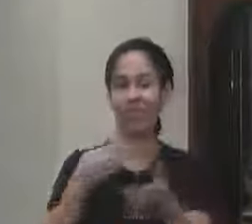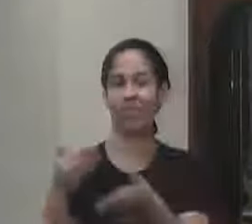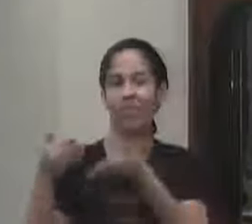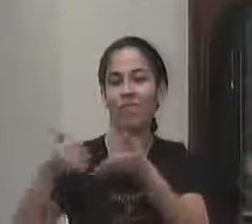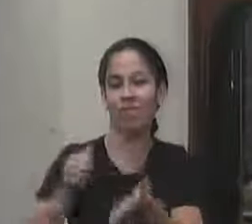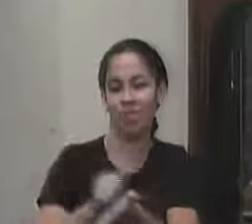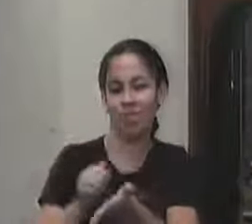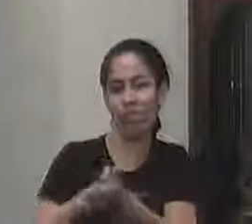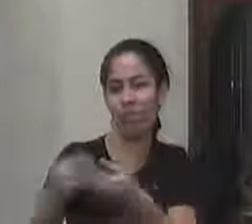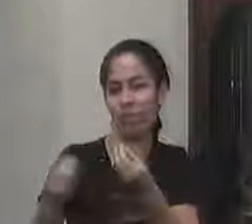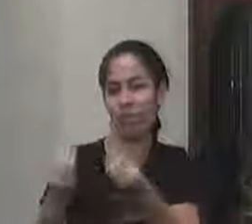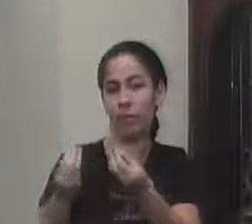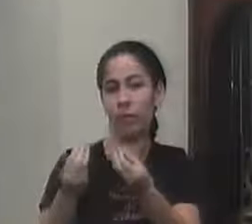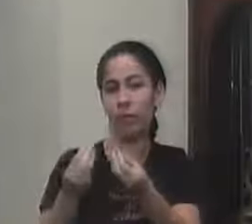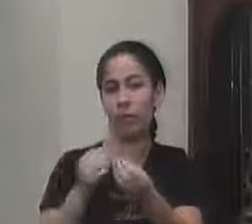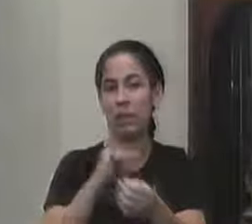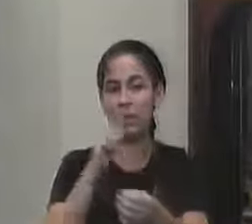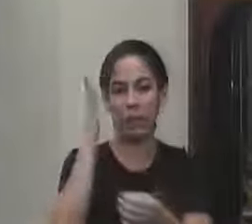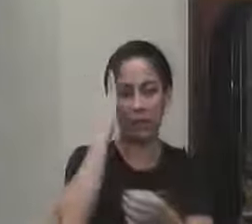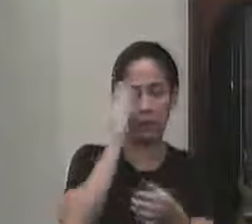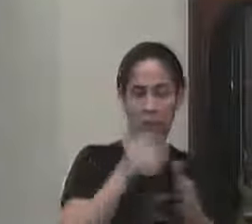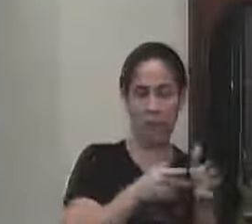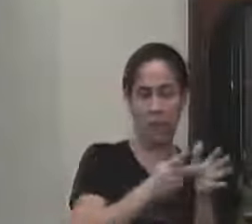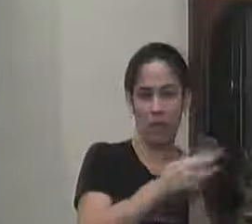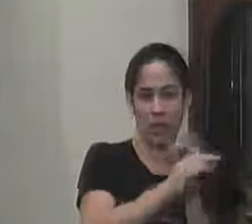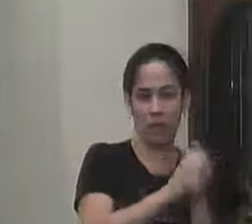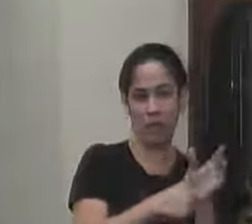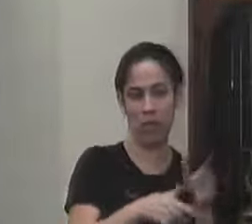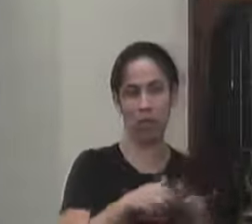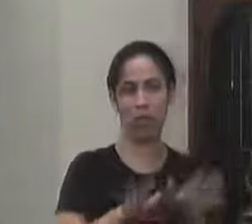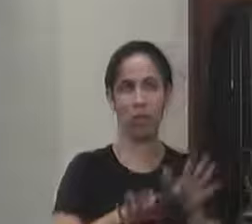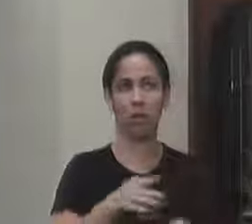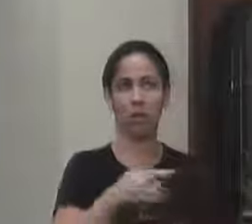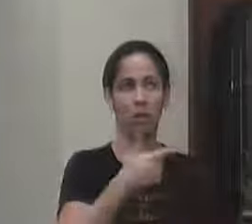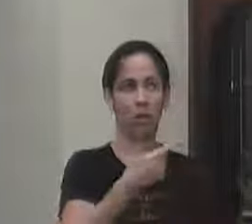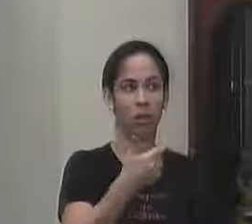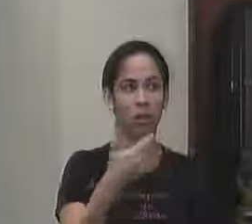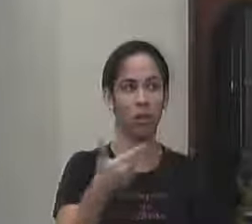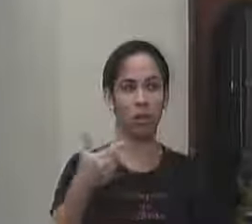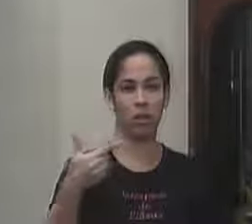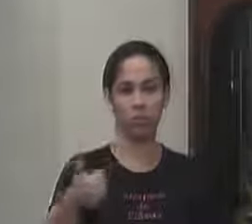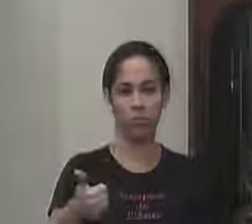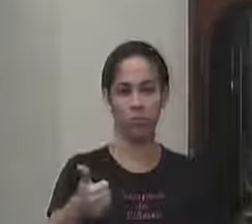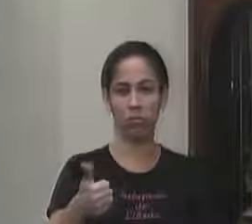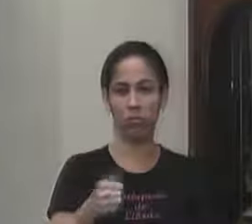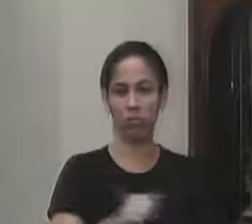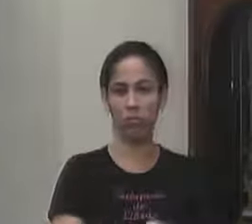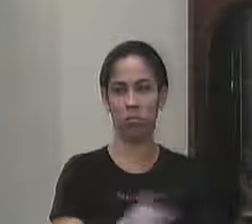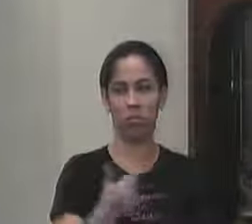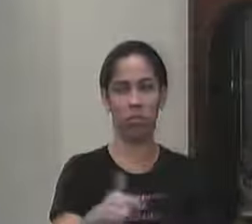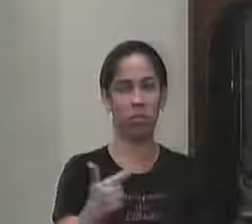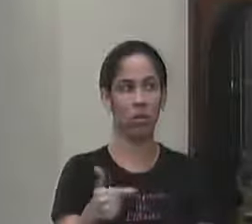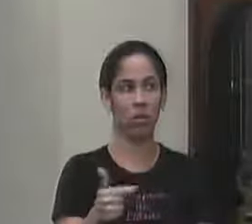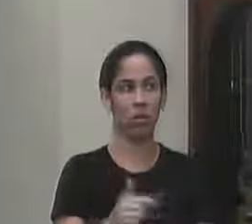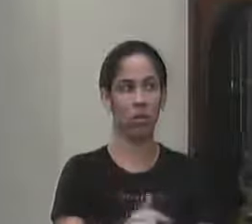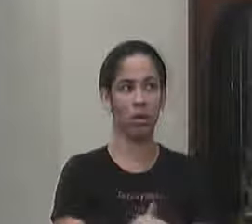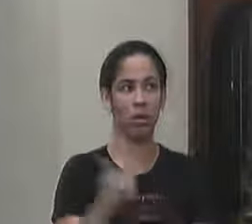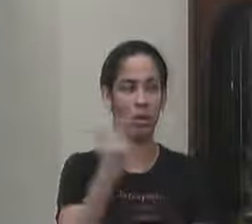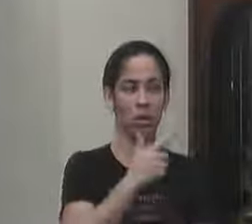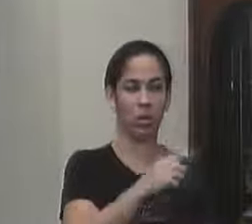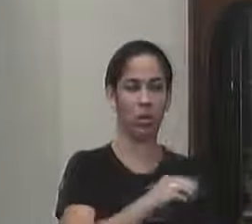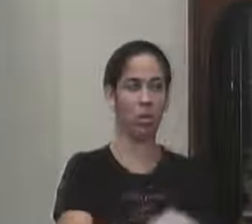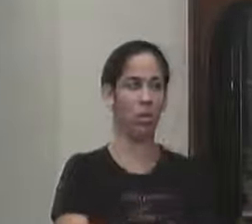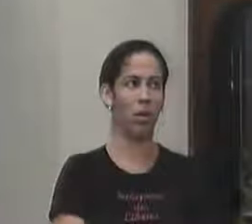em cima daquilo daqueles que fazem nós temos 221 crianças que não estão sendo conseguimos